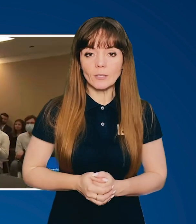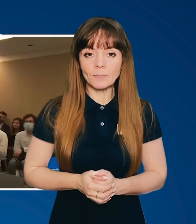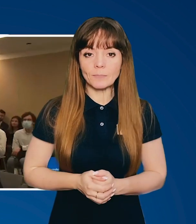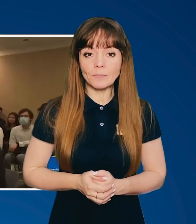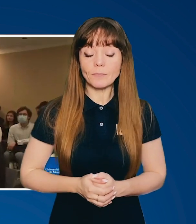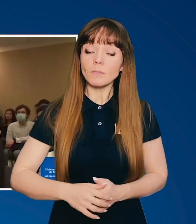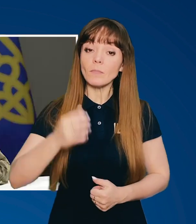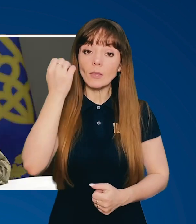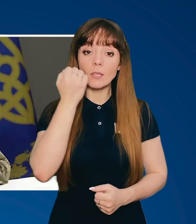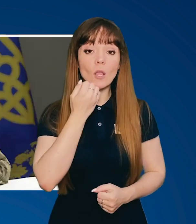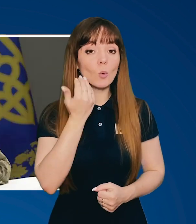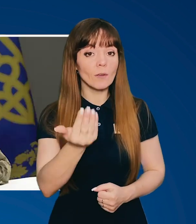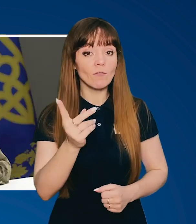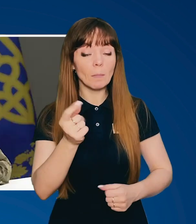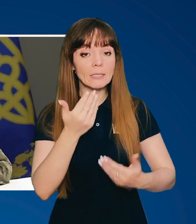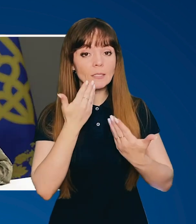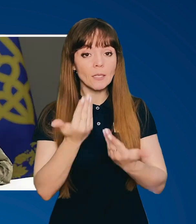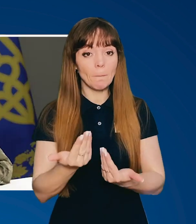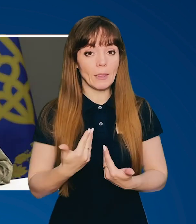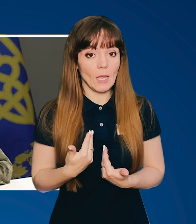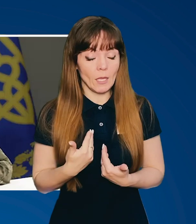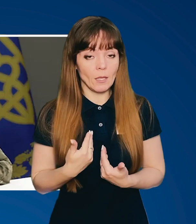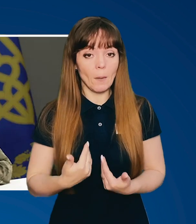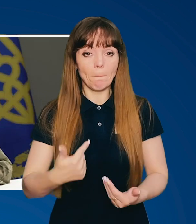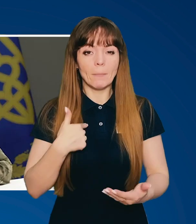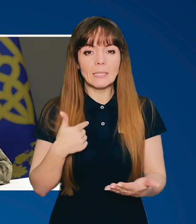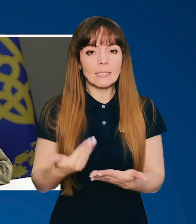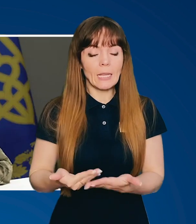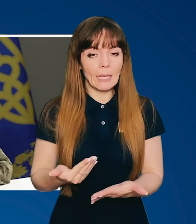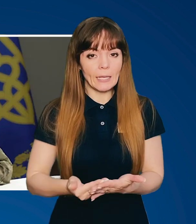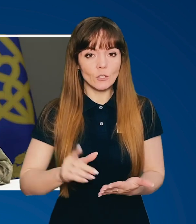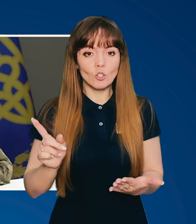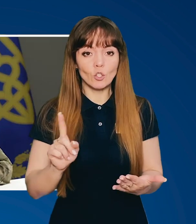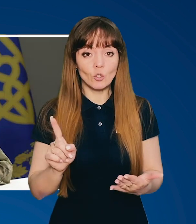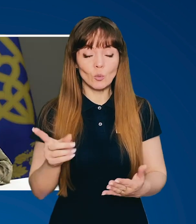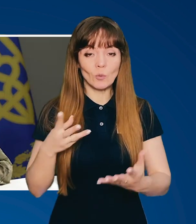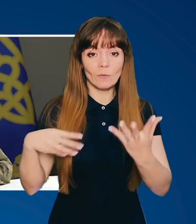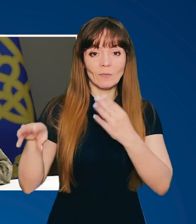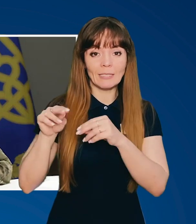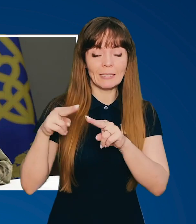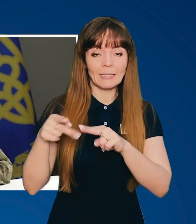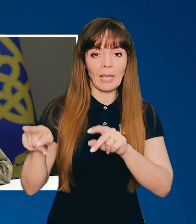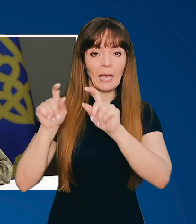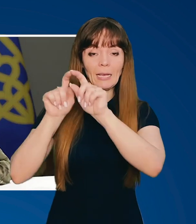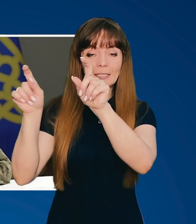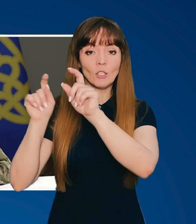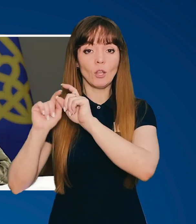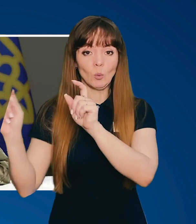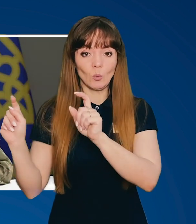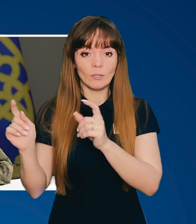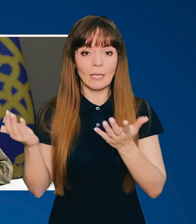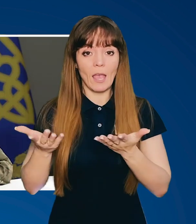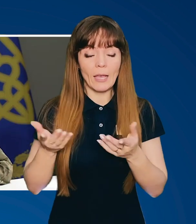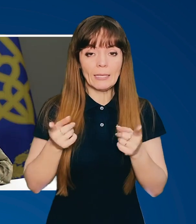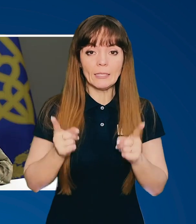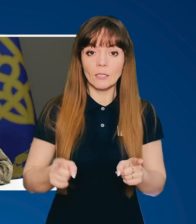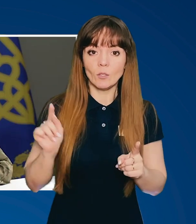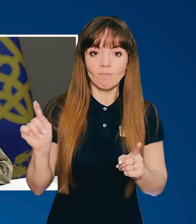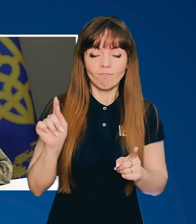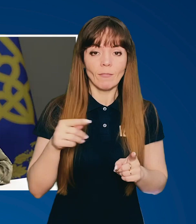Дякую. вам за запитання. Мені здається, що всі ці інституції, які дійсно